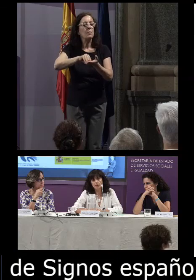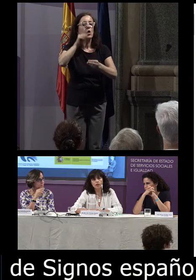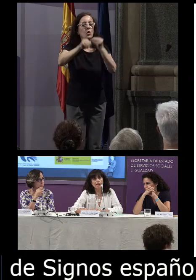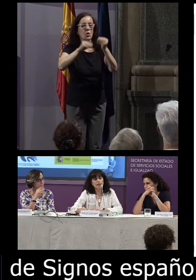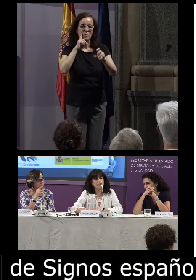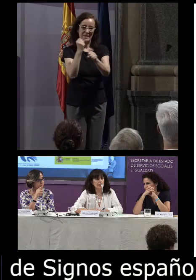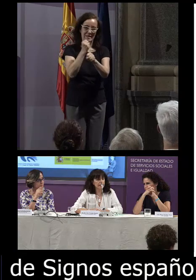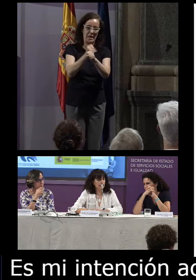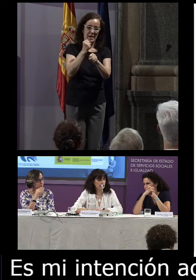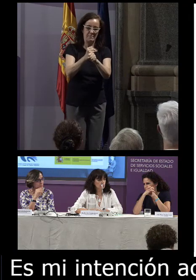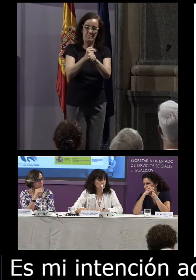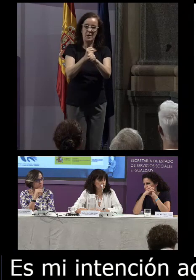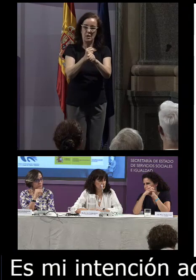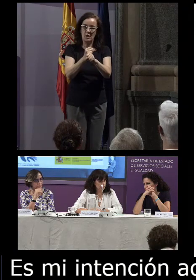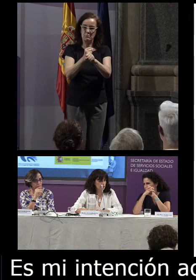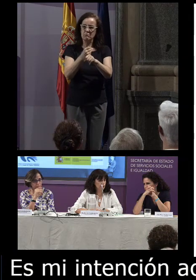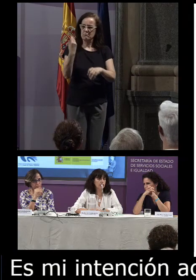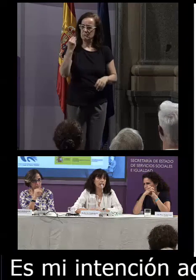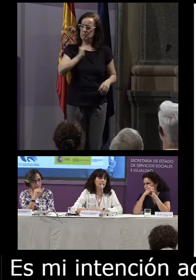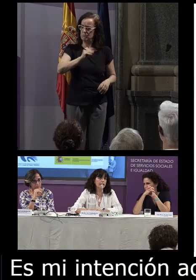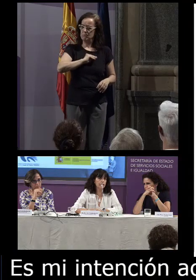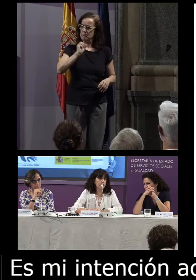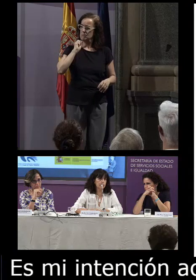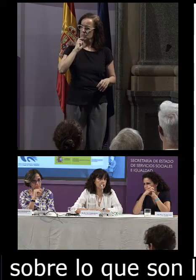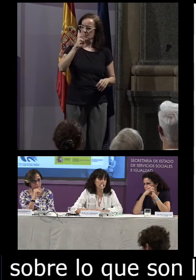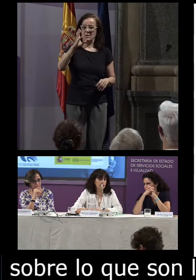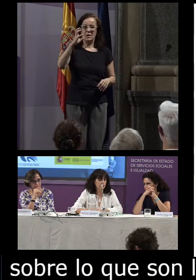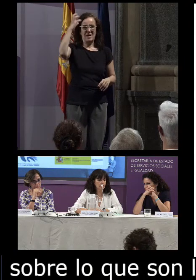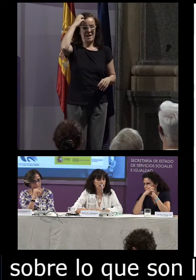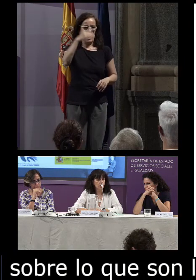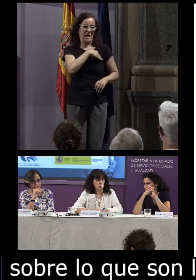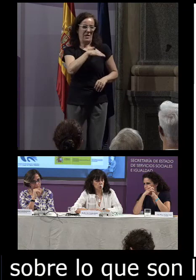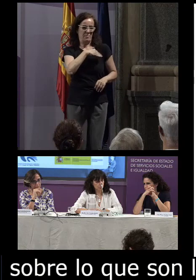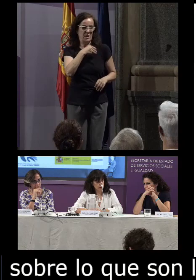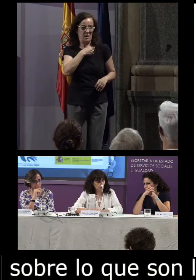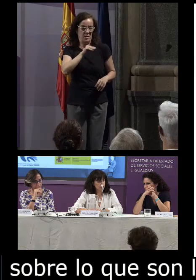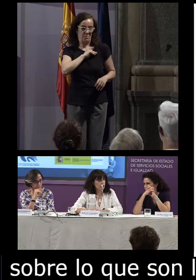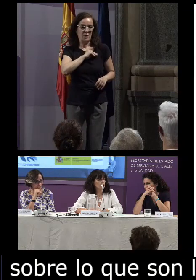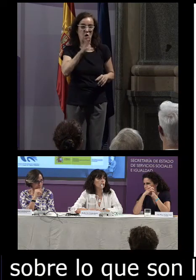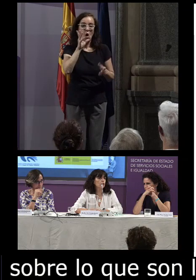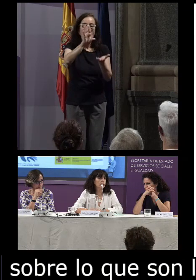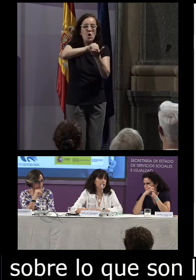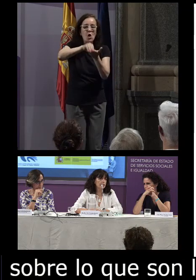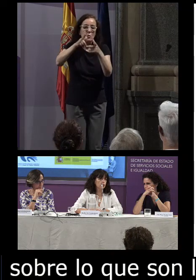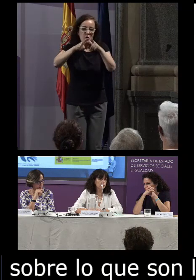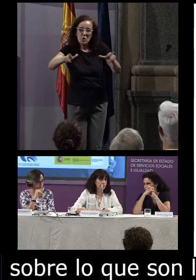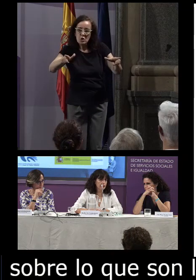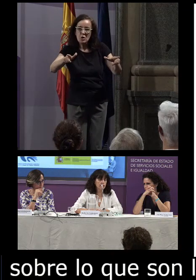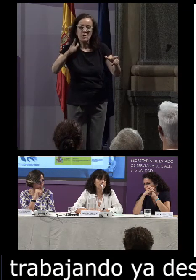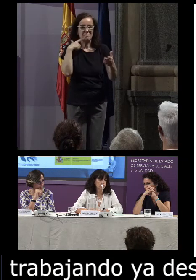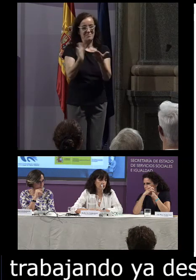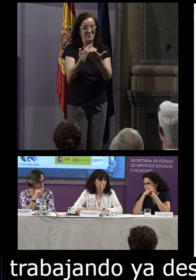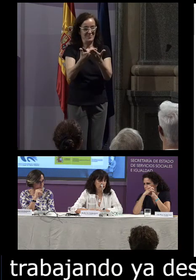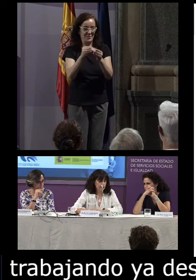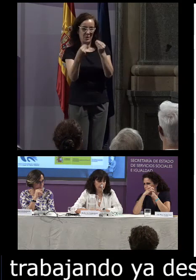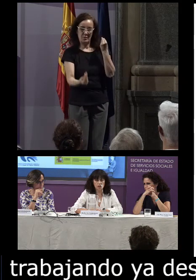trabajando ya desde hace bastantes años en la Real Academia Española con los corpus lingüísticos como base documental